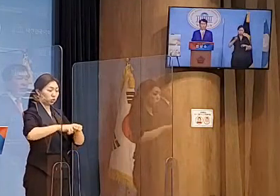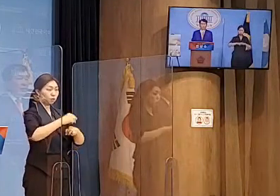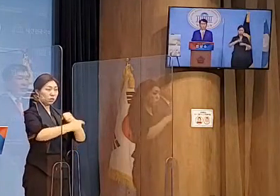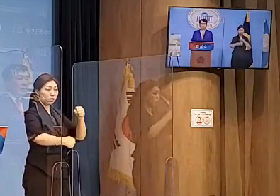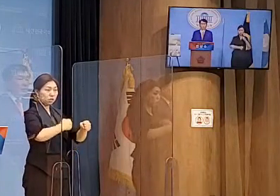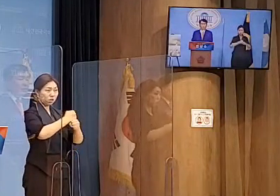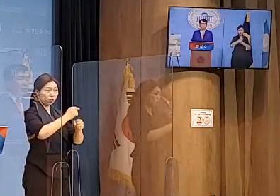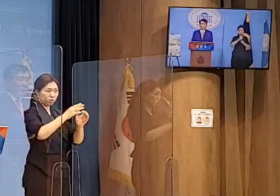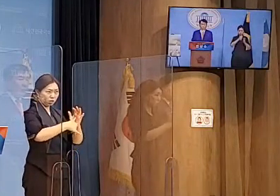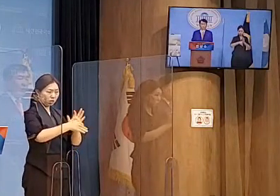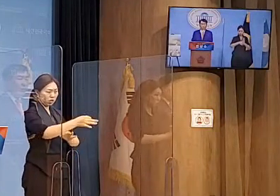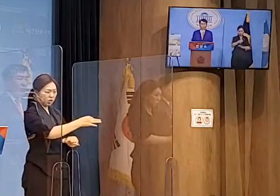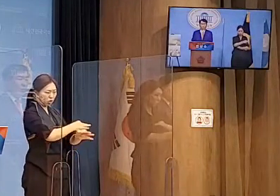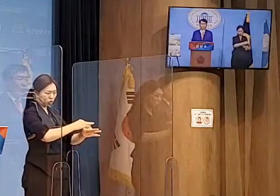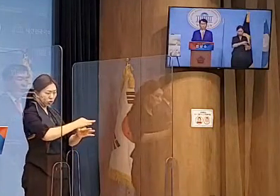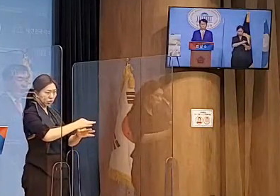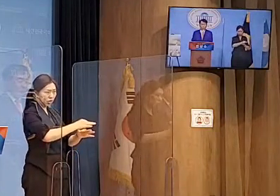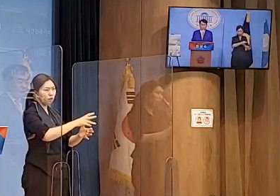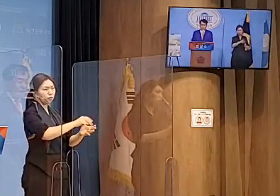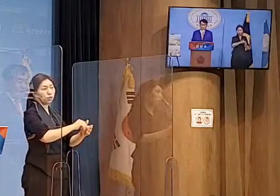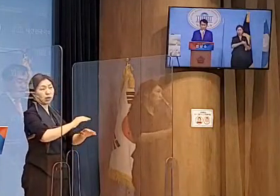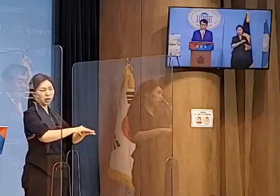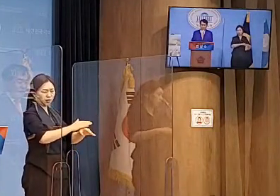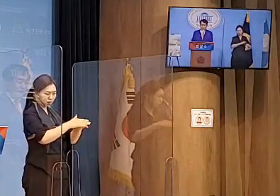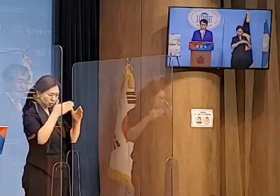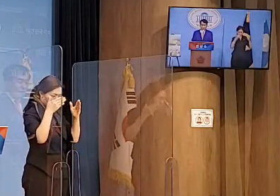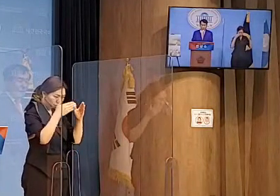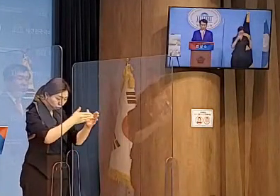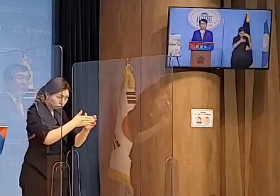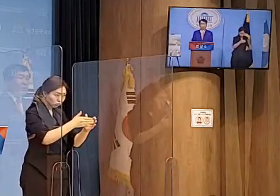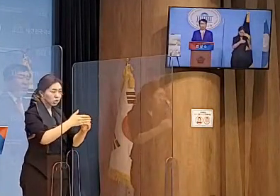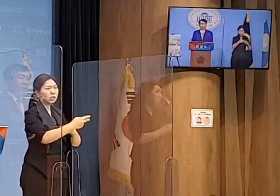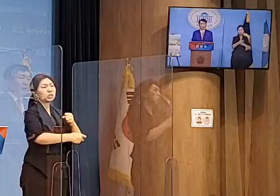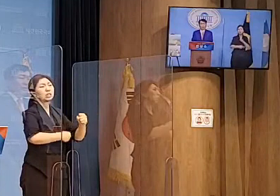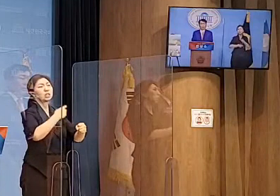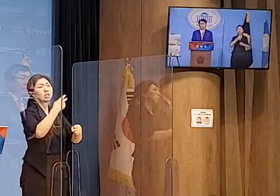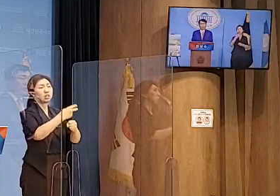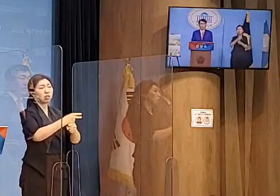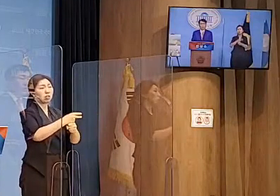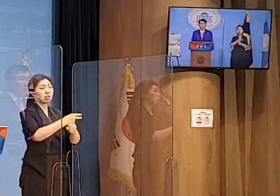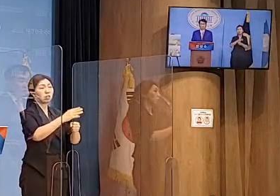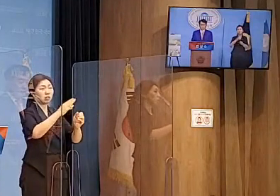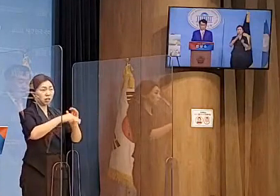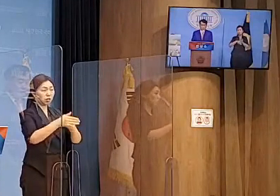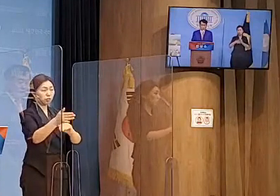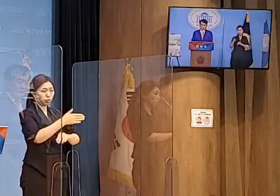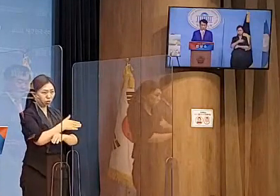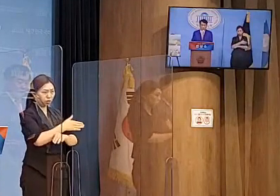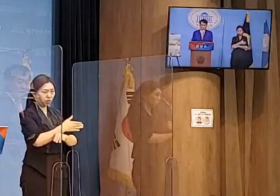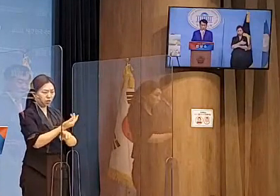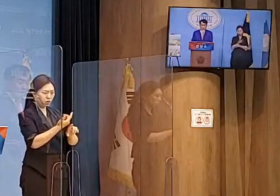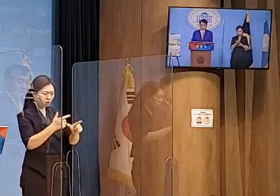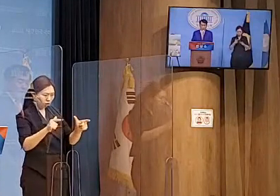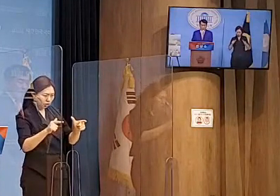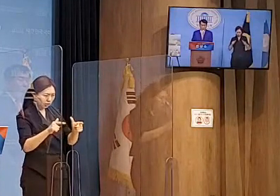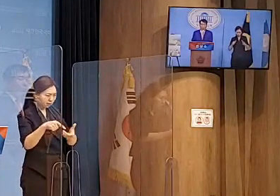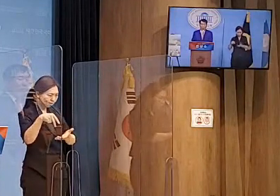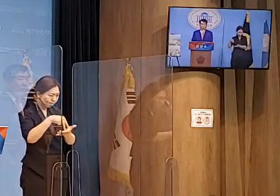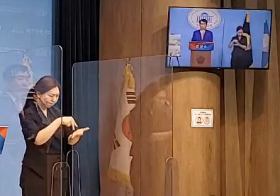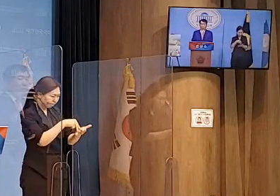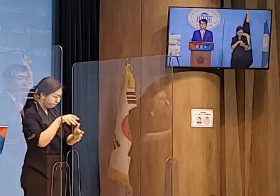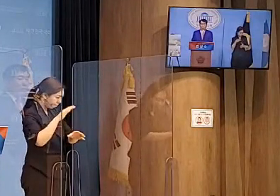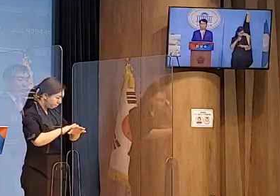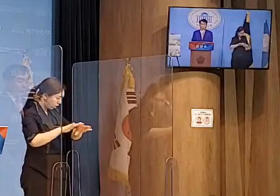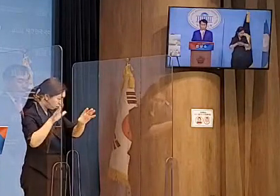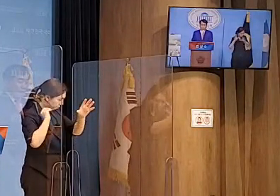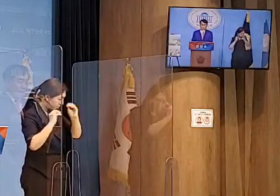문제 해결에 집중하고 2년차에부터 중지를 모아서 개헌을 하도록